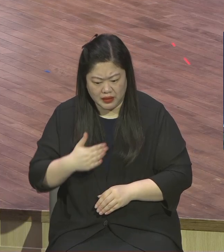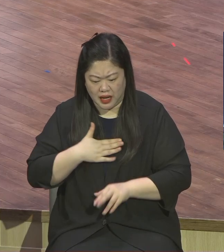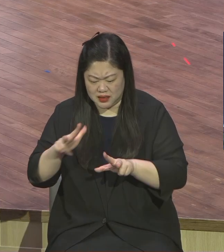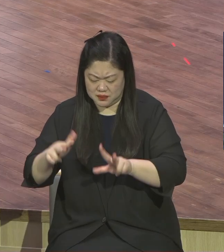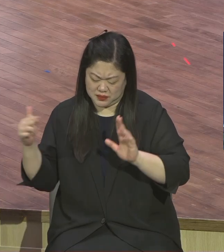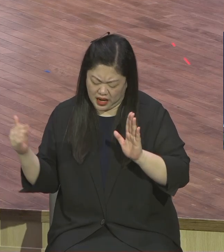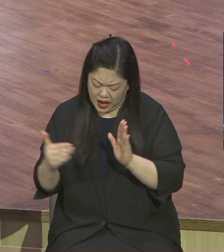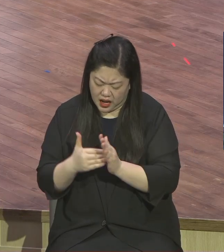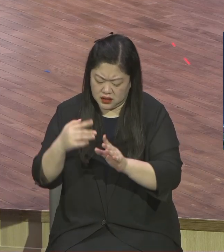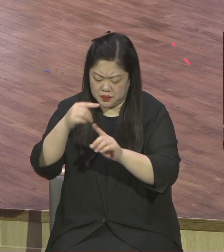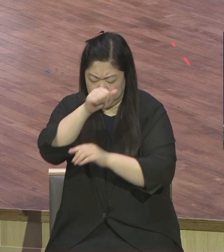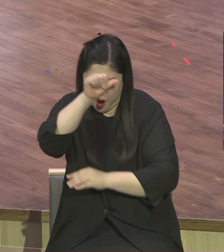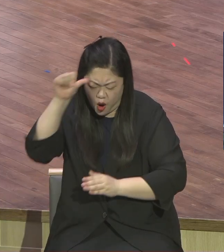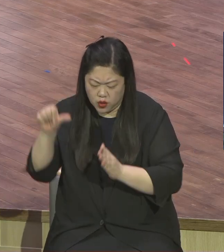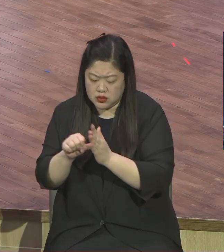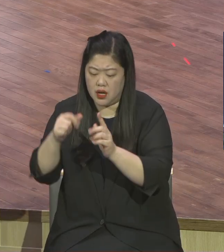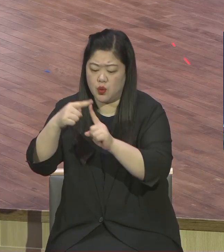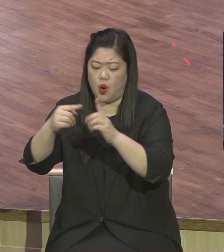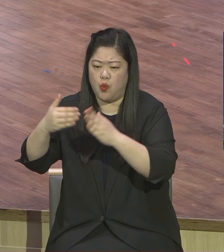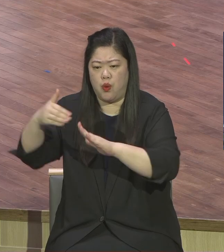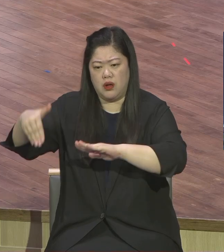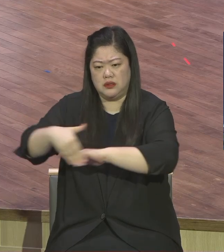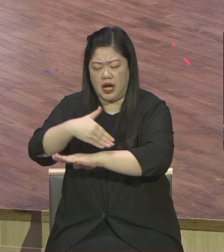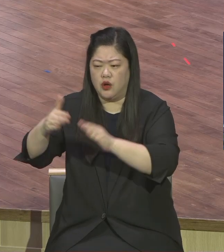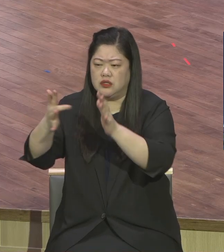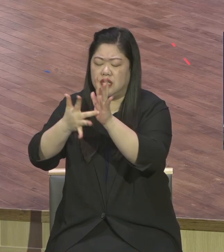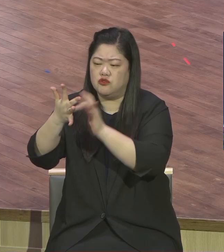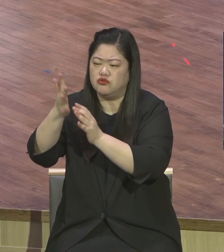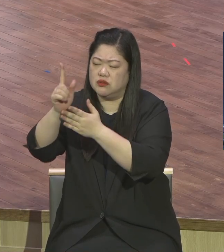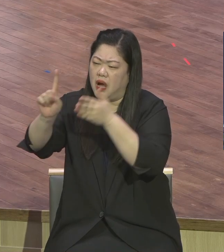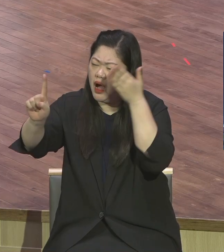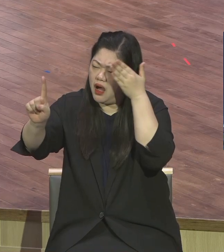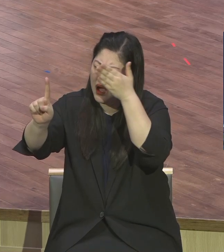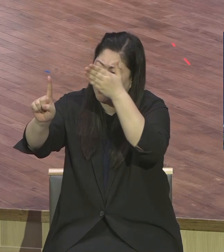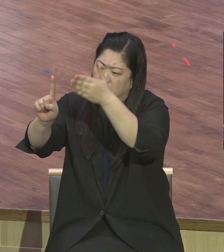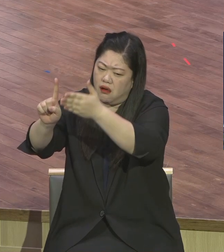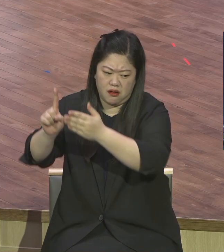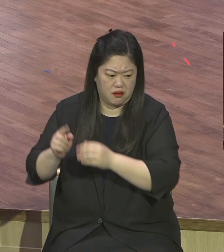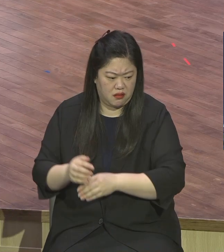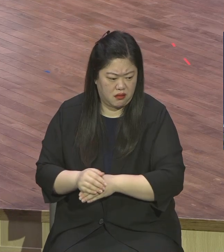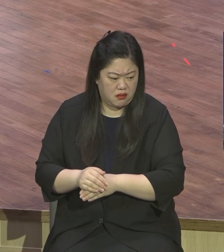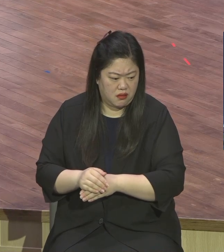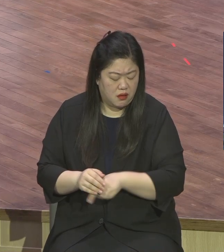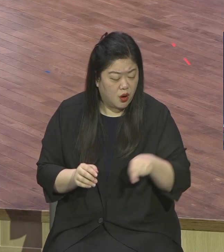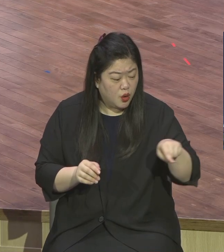예수님만 봤는데 너는 교회 한 번 나와서 많은 것을 보았구나